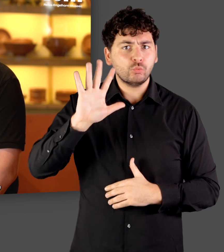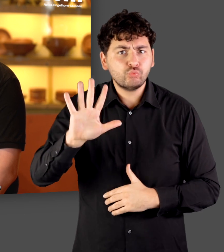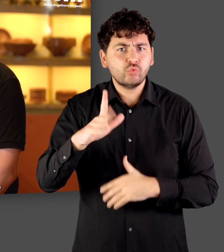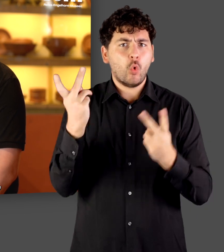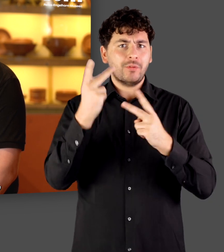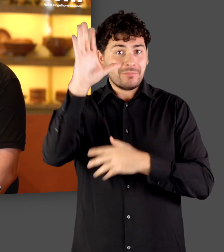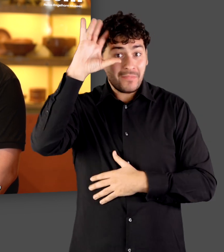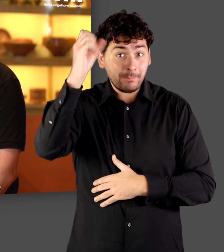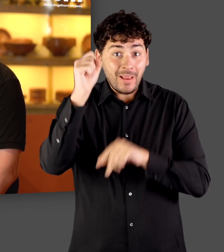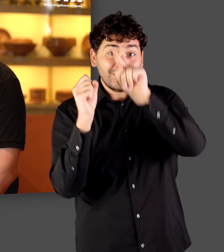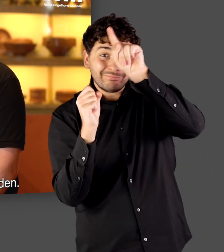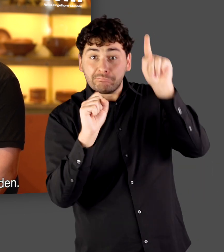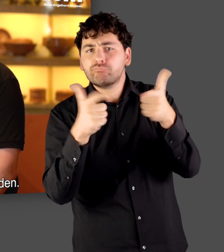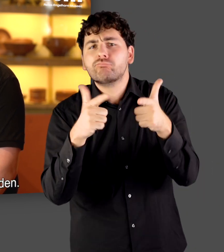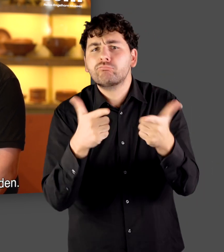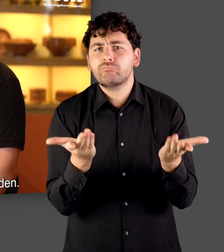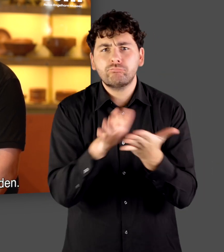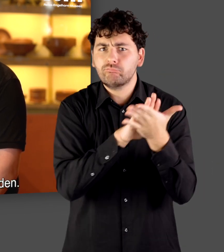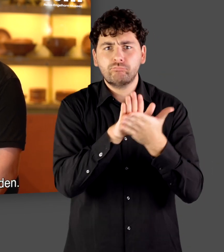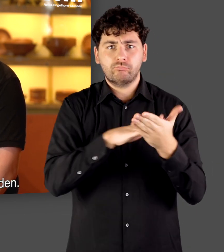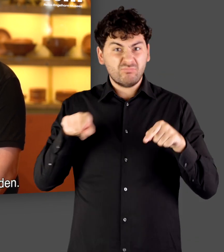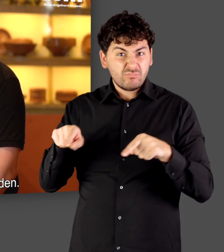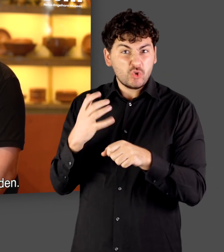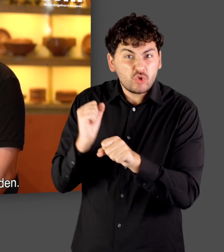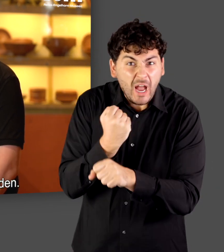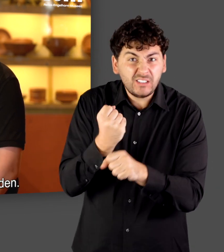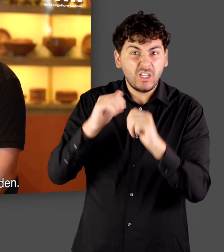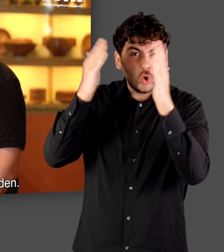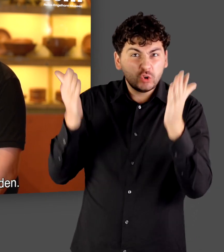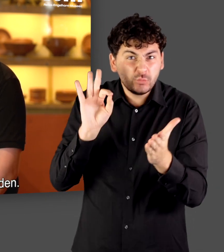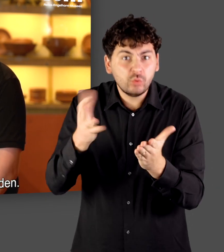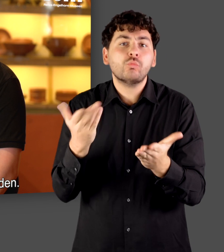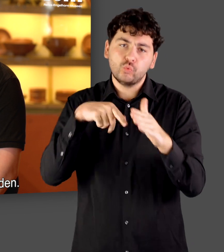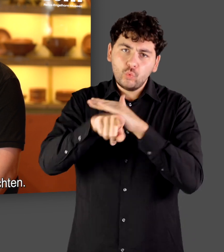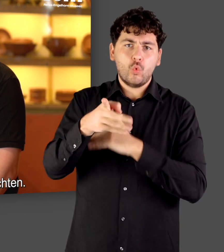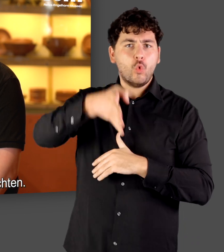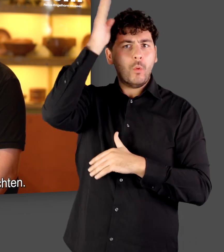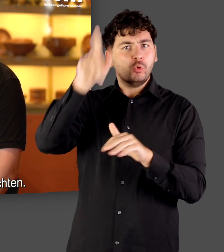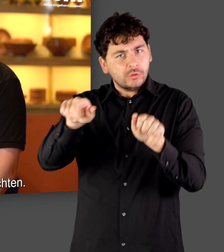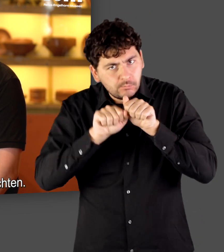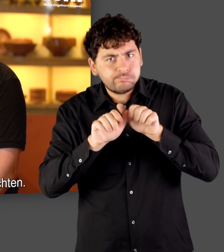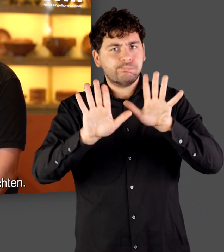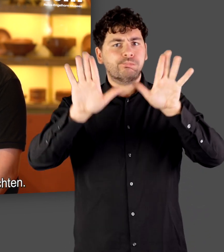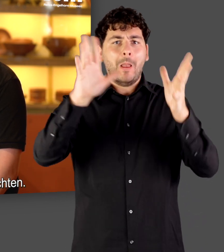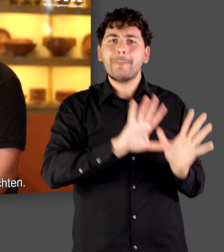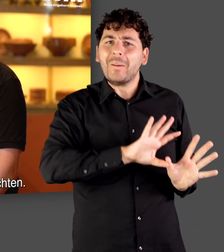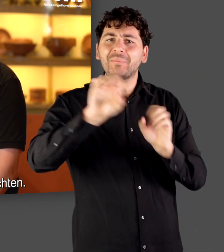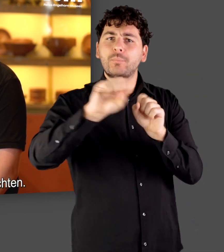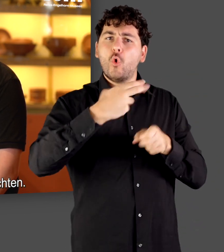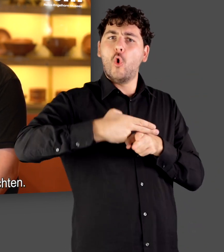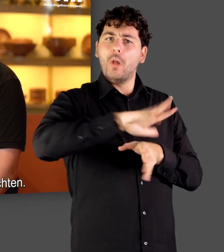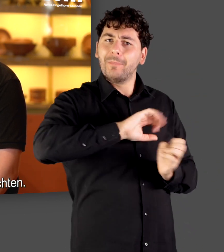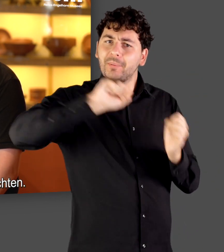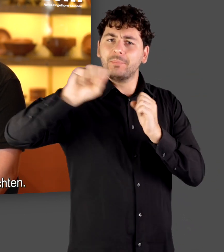im keltischen und germanischen Kulturraum, so nicht bekannt war, dass mit Stein Häuser gebaut wurden. Das sind alles Errungenschaften, die die Römer mit in die